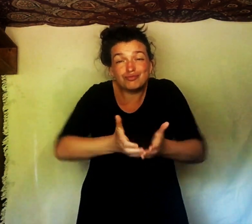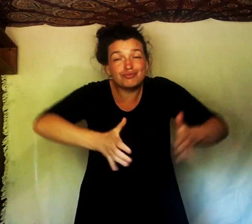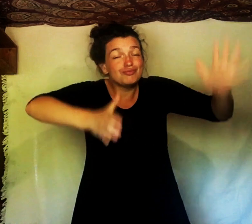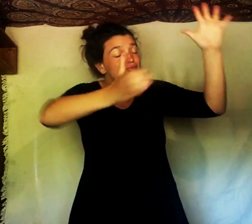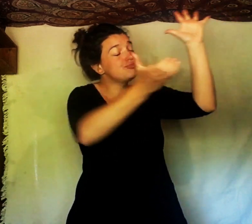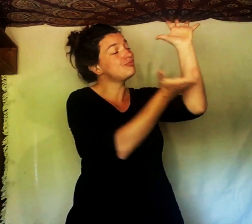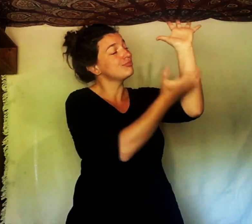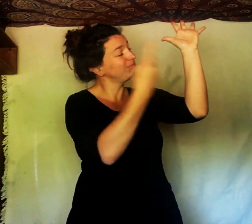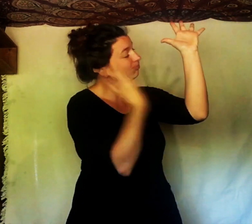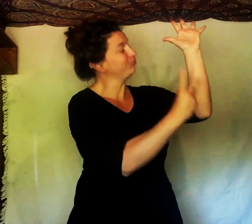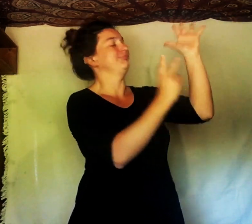C'était leur maison.